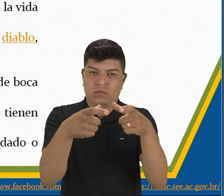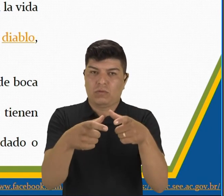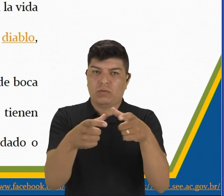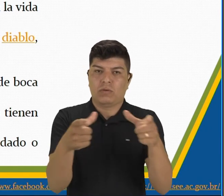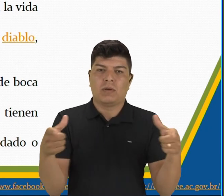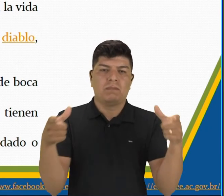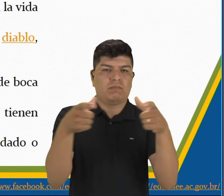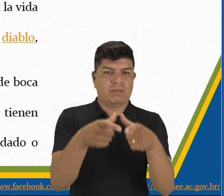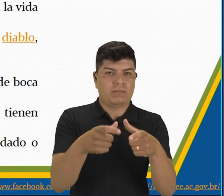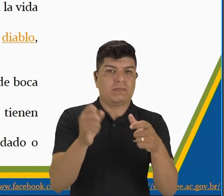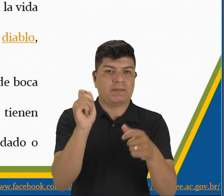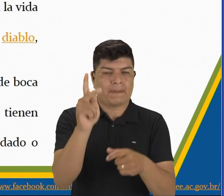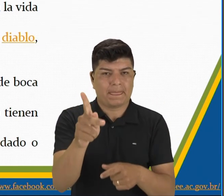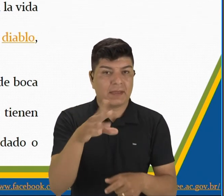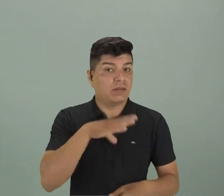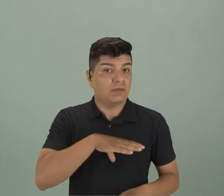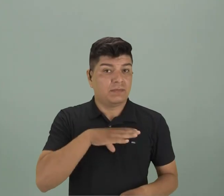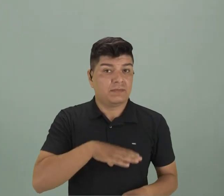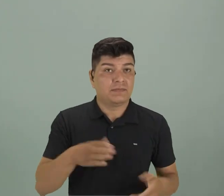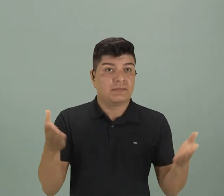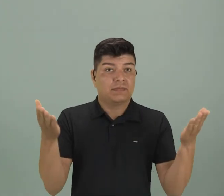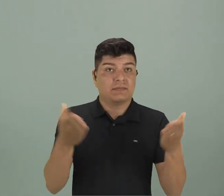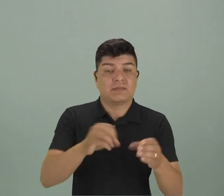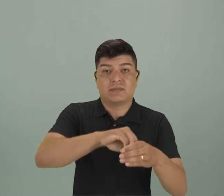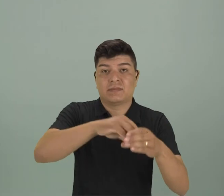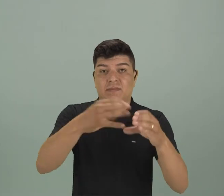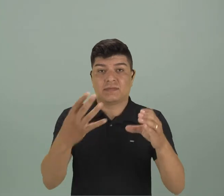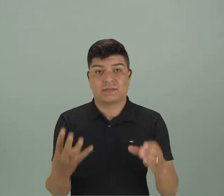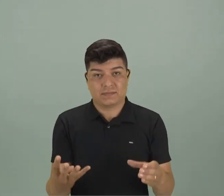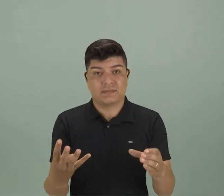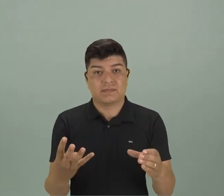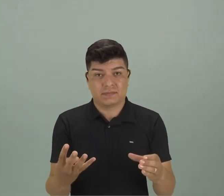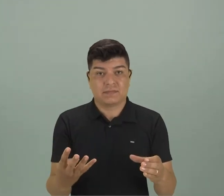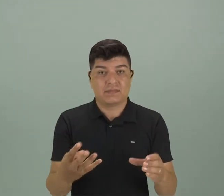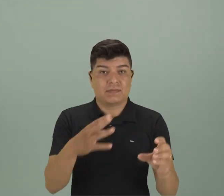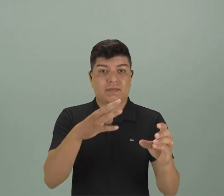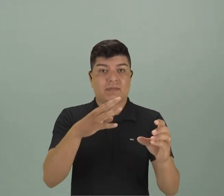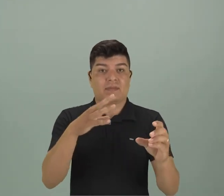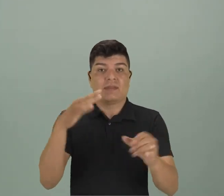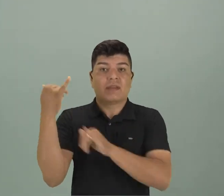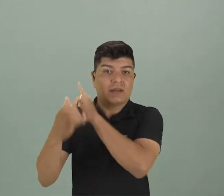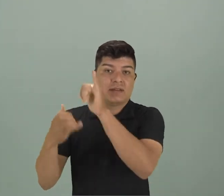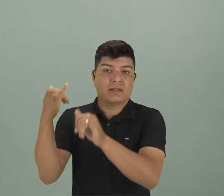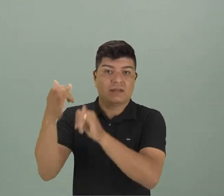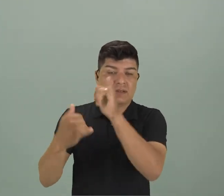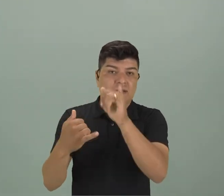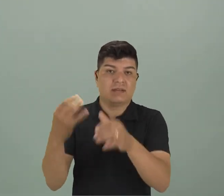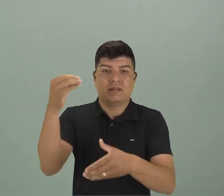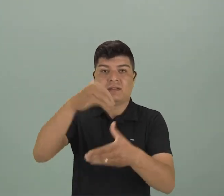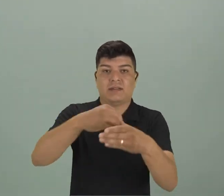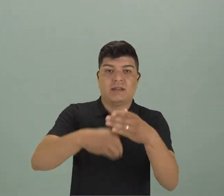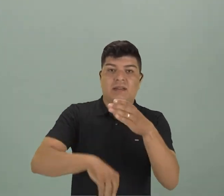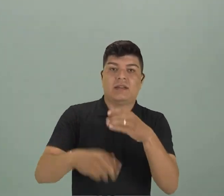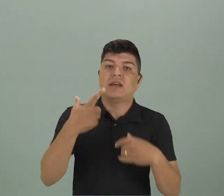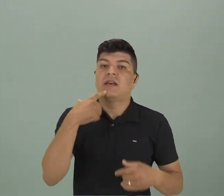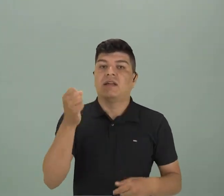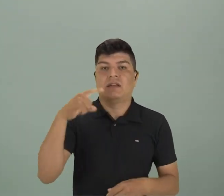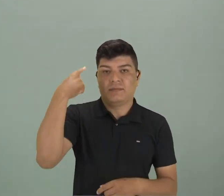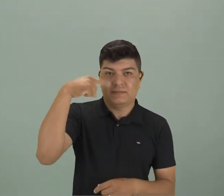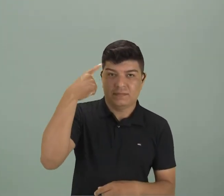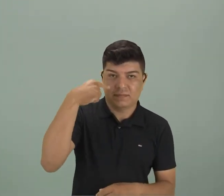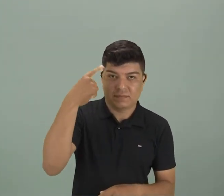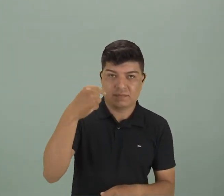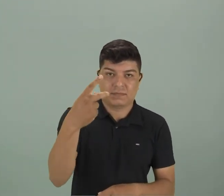Entonces, gente, vamos para el portugués. Las características de la leyenda dentro de la lengua española, tenemos